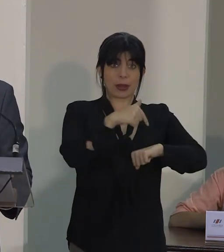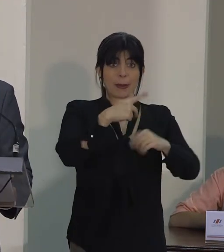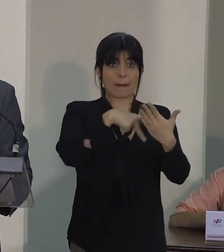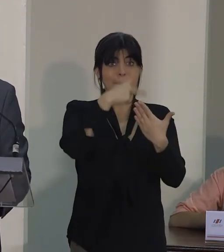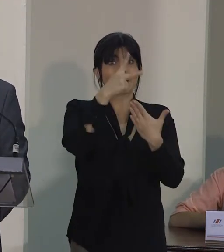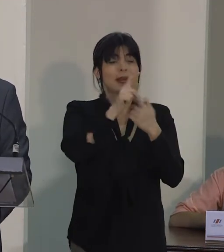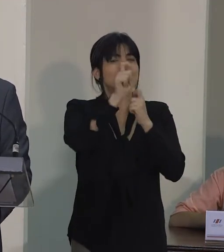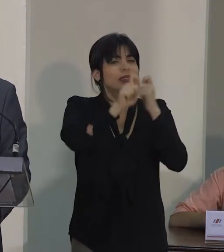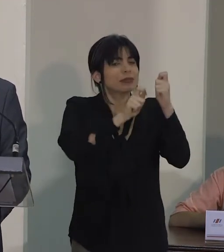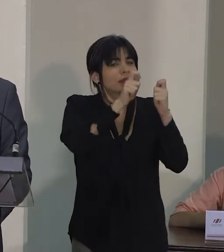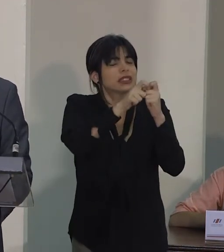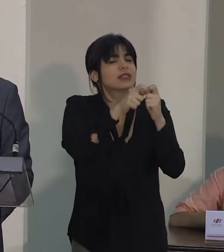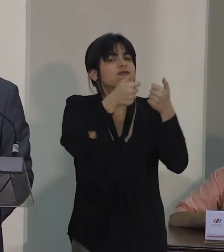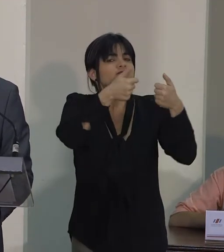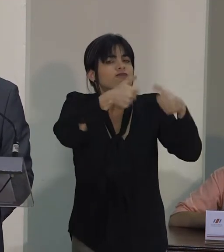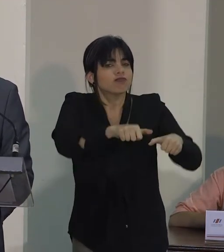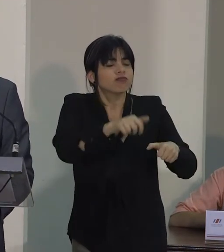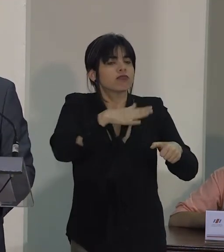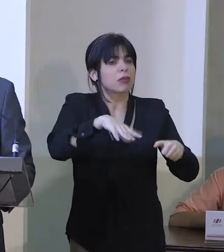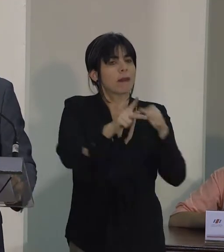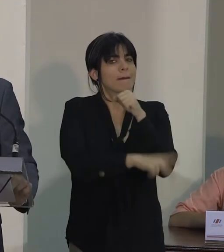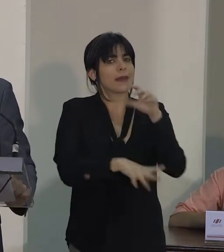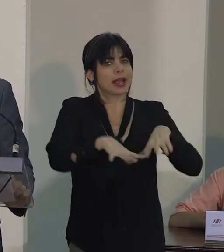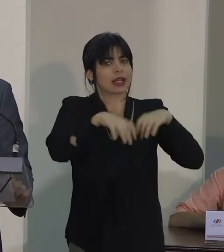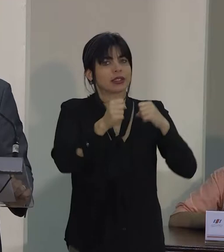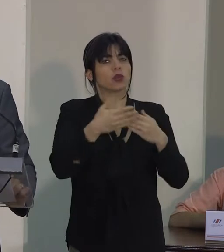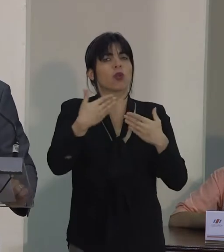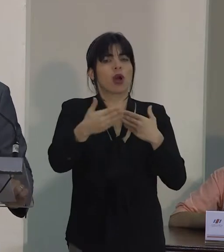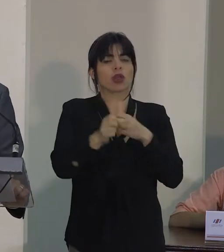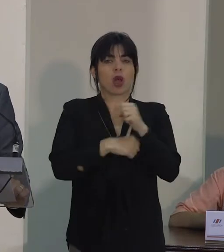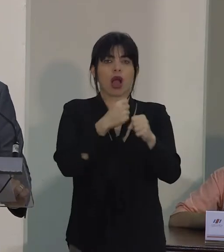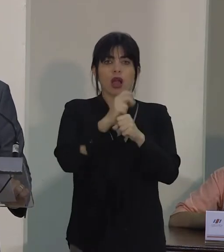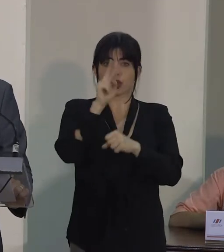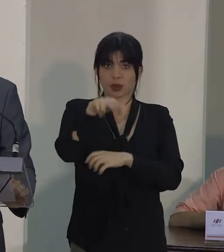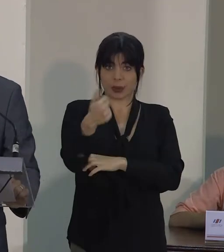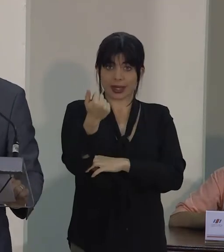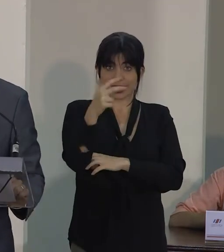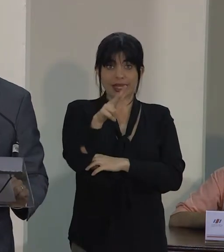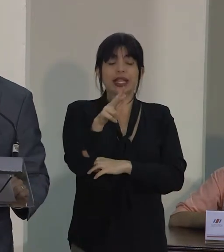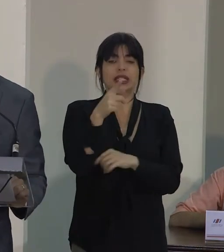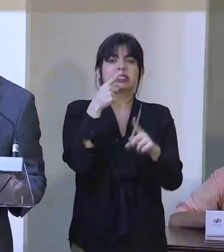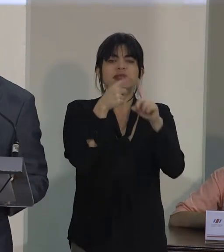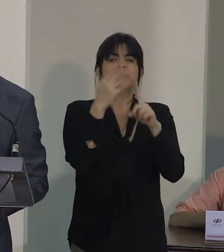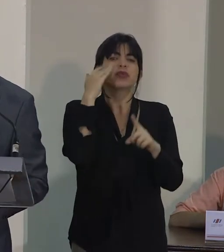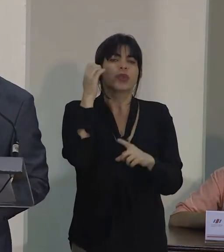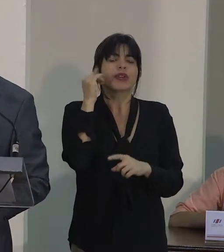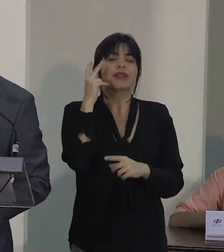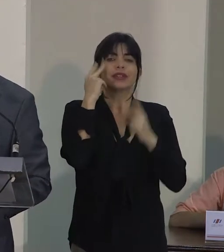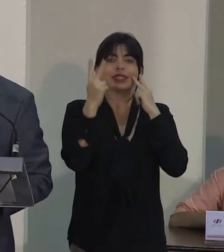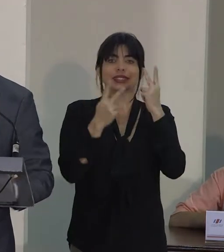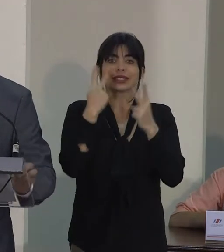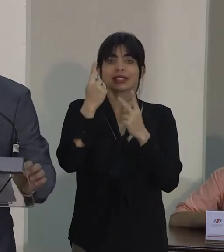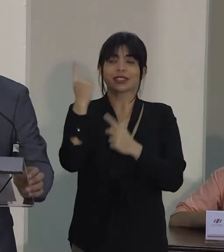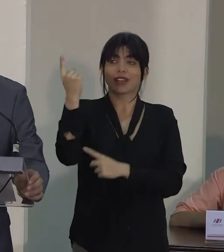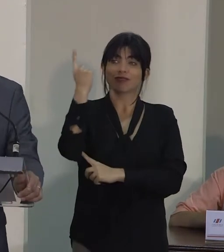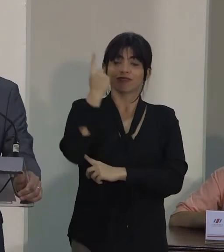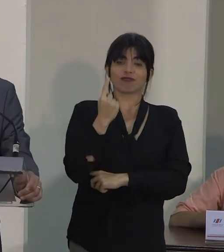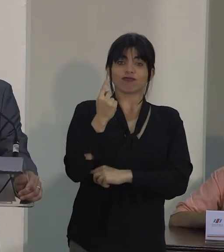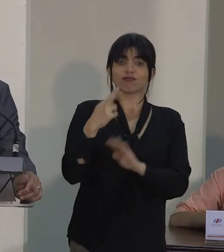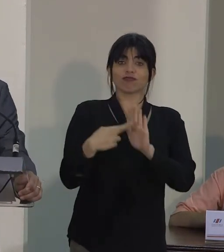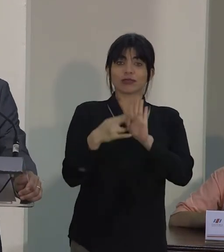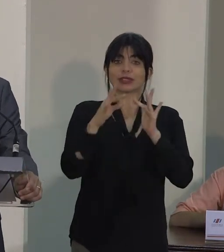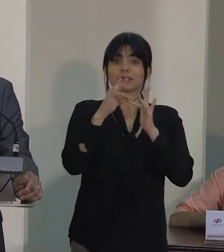concreta un acuerdo que el país asumió desde el año 2013 en ocasión de la visita de la representante especial